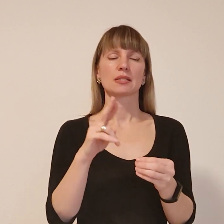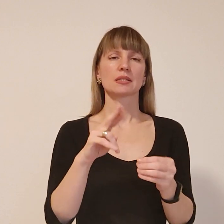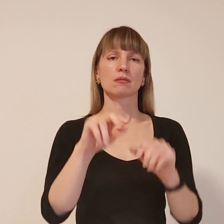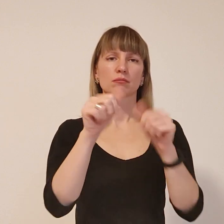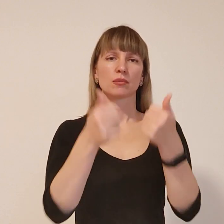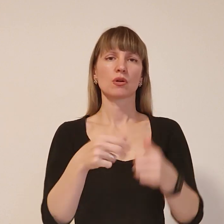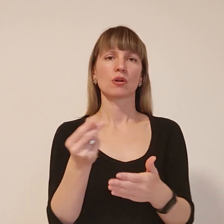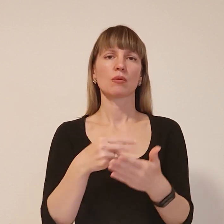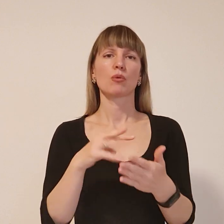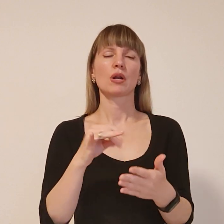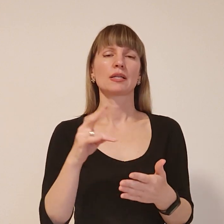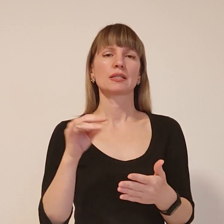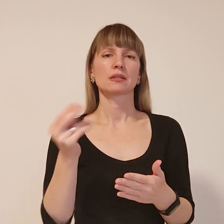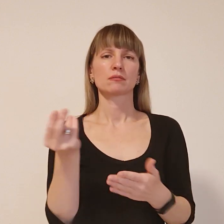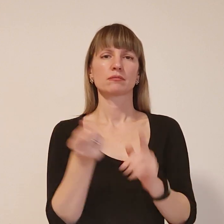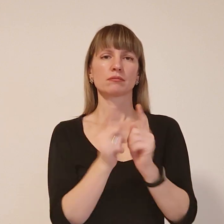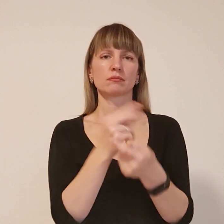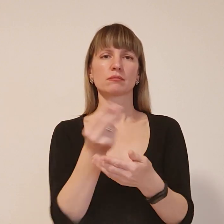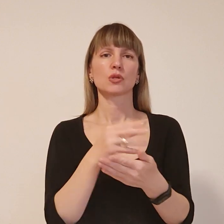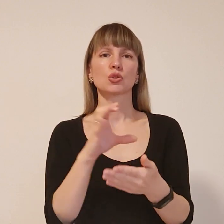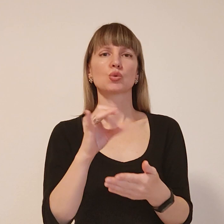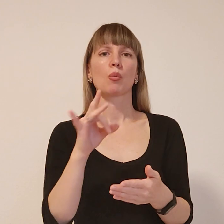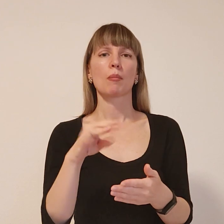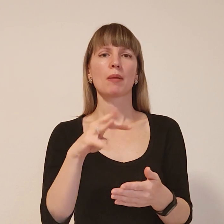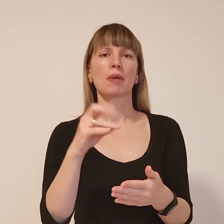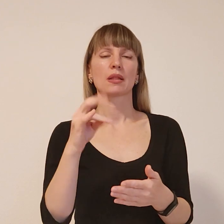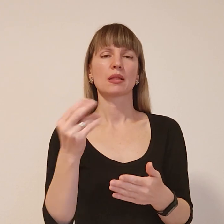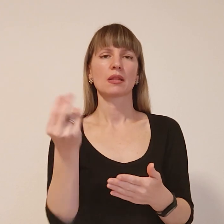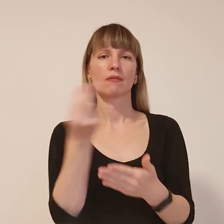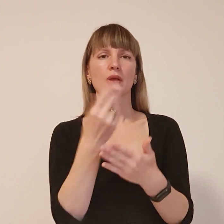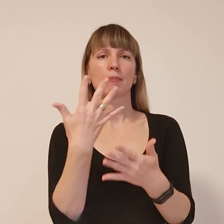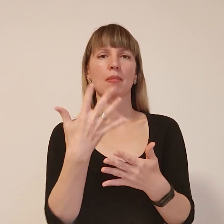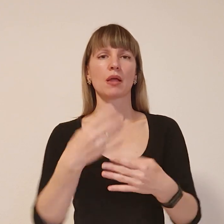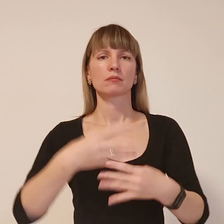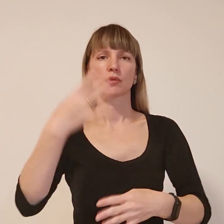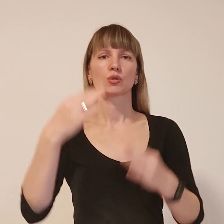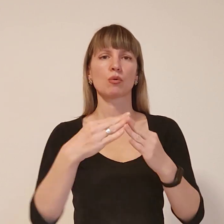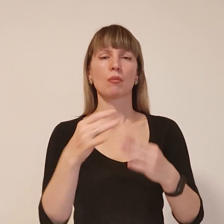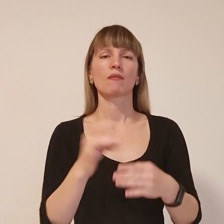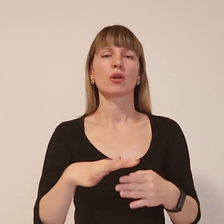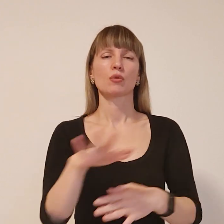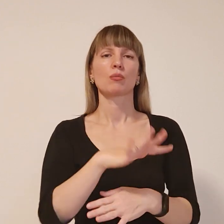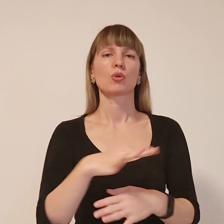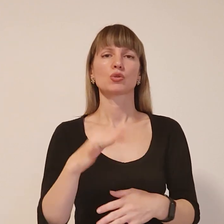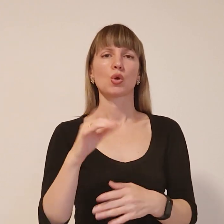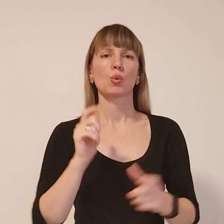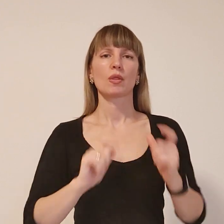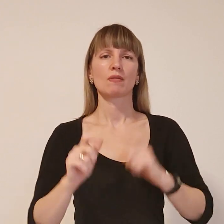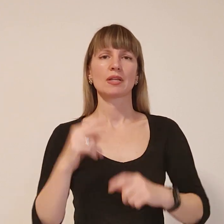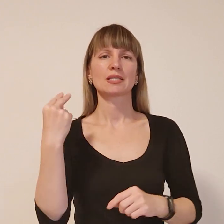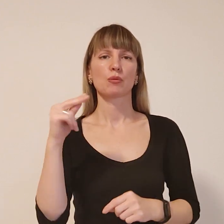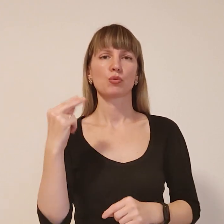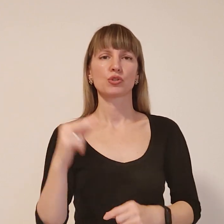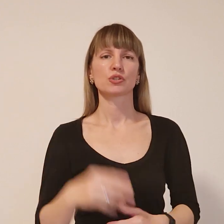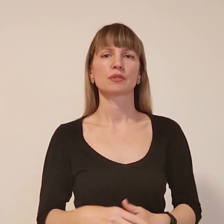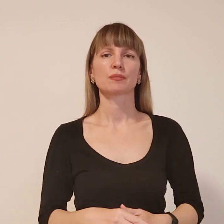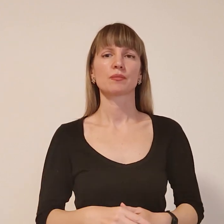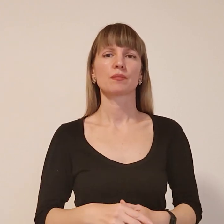Кирилюк переробила зображення Супермена на фасаді п'ятиповерхового будинку в районі площі університетської в Запоріжжі. Їх треба дуже